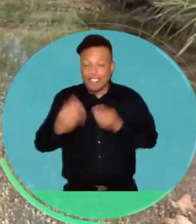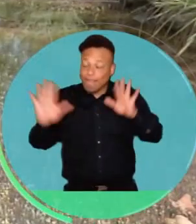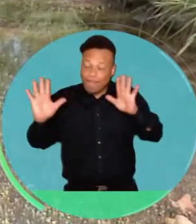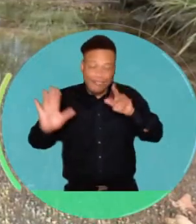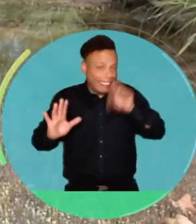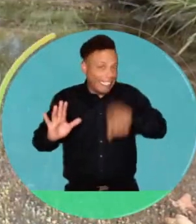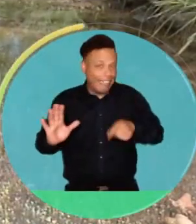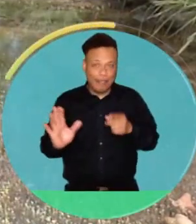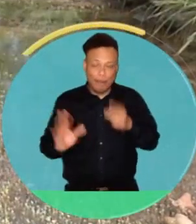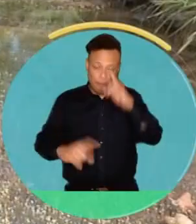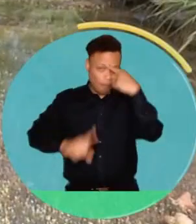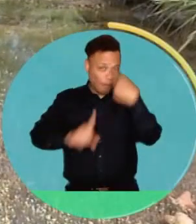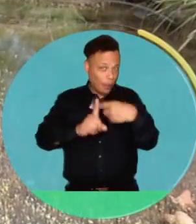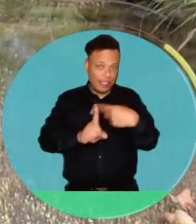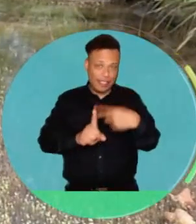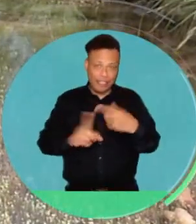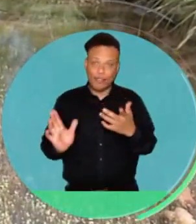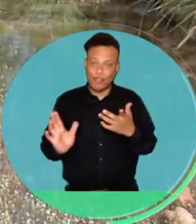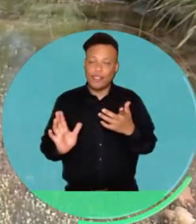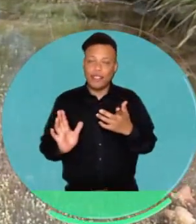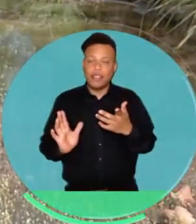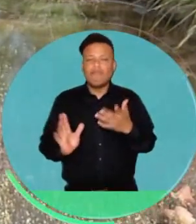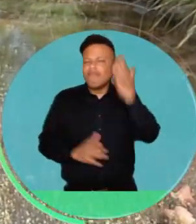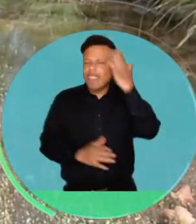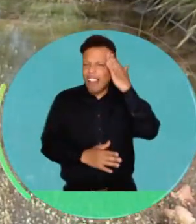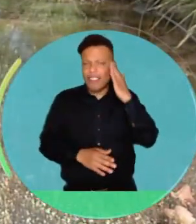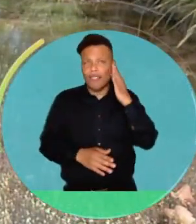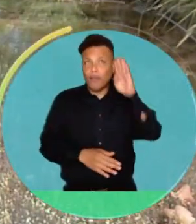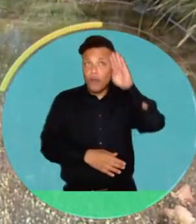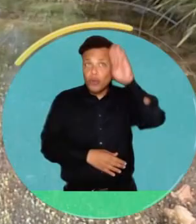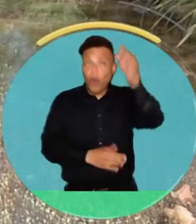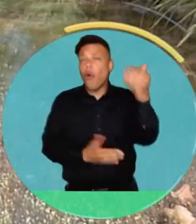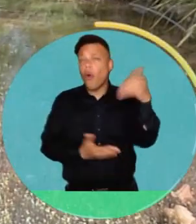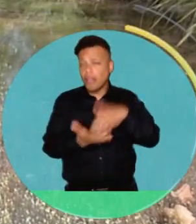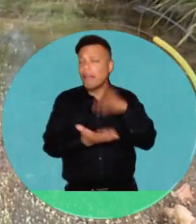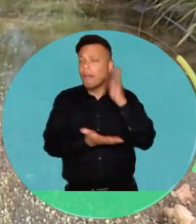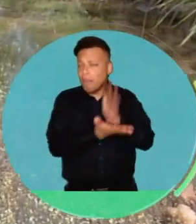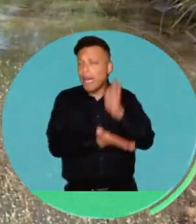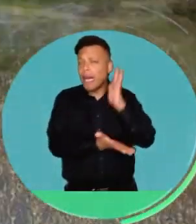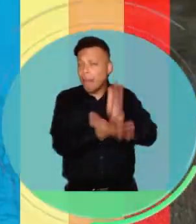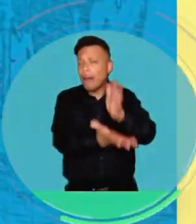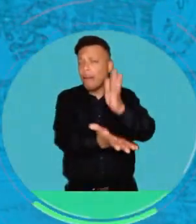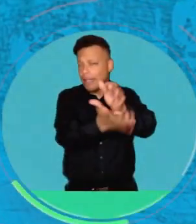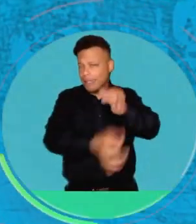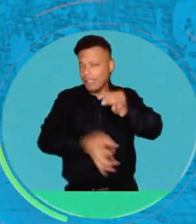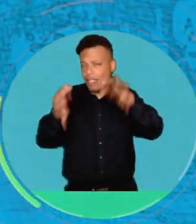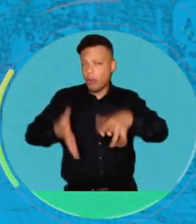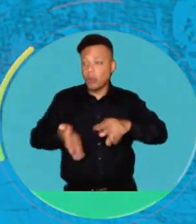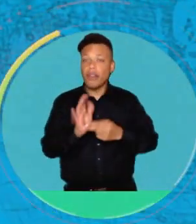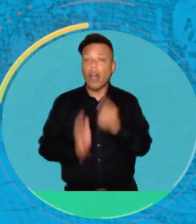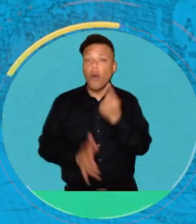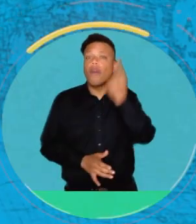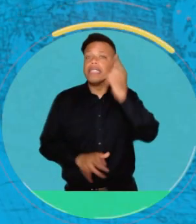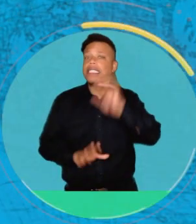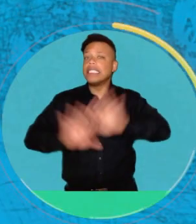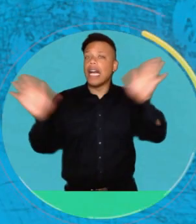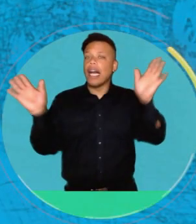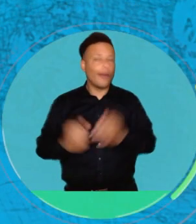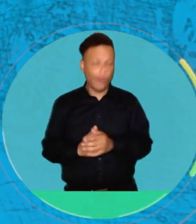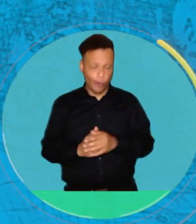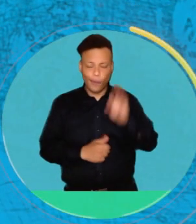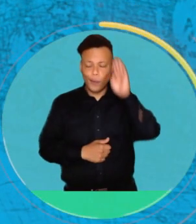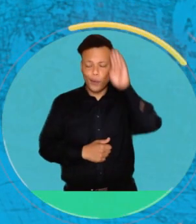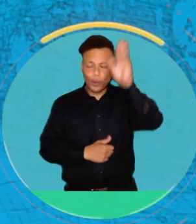mejor manera. Tenemos también que ser conscientes que este tipo de eventos van a seguir ocurriendo. Este tipo de eventos no van a ser